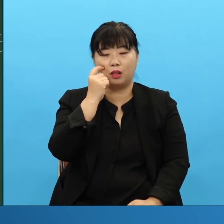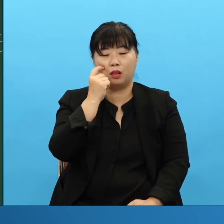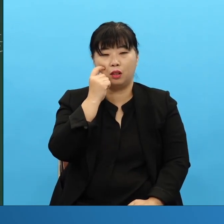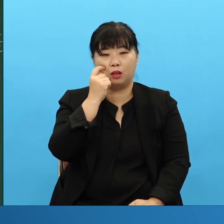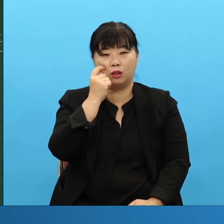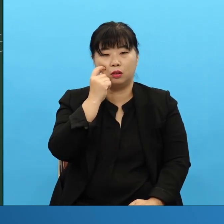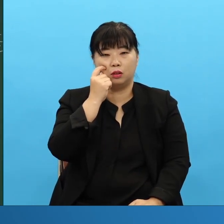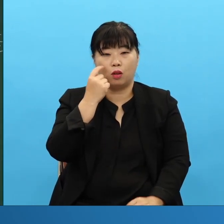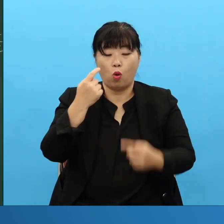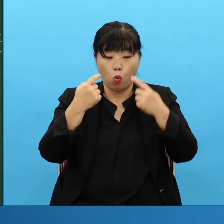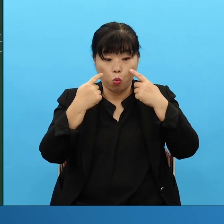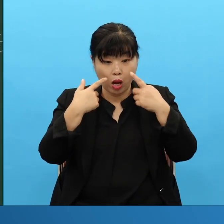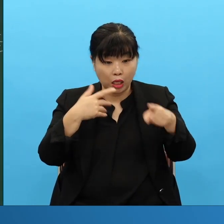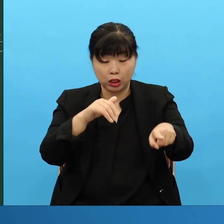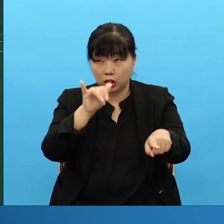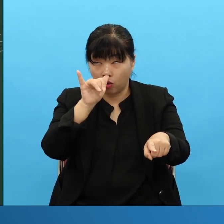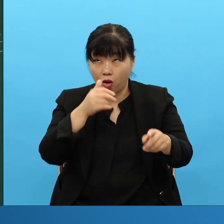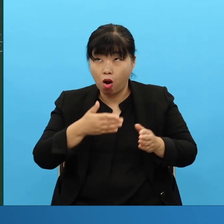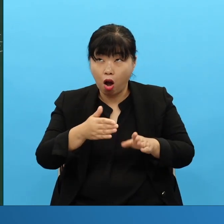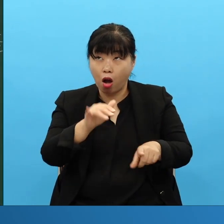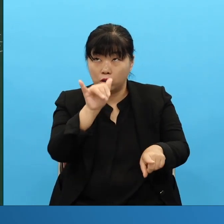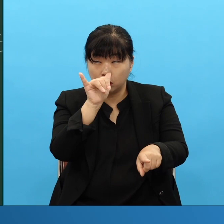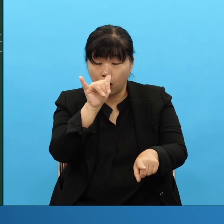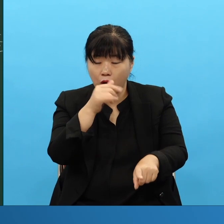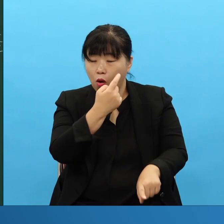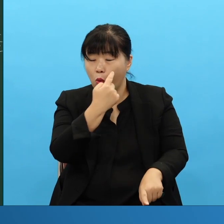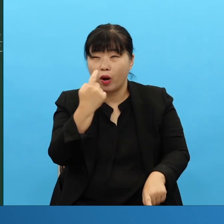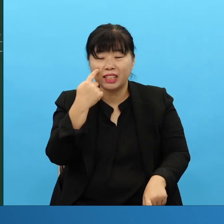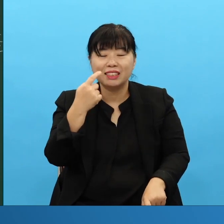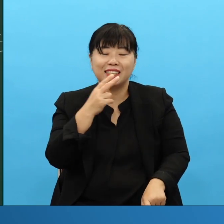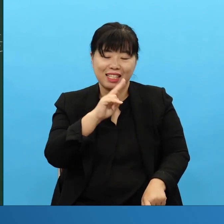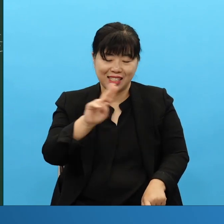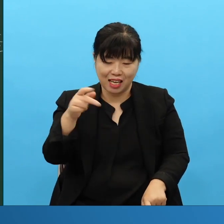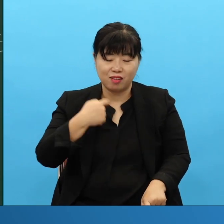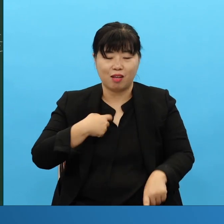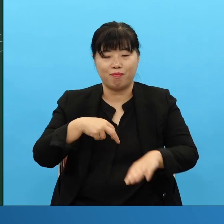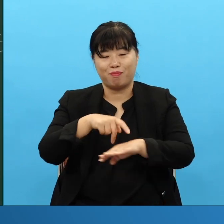그러다 보니까 보고 말고 나니까 너무 맞는 거 있죠